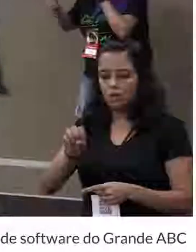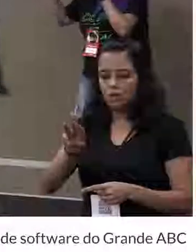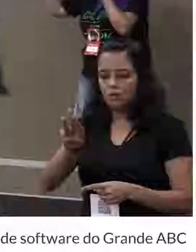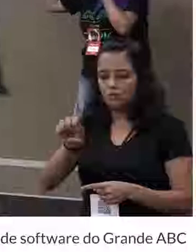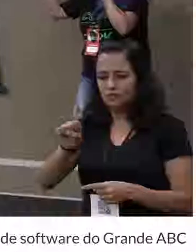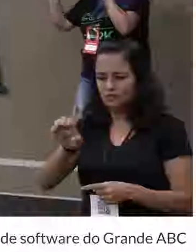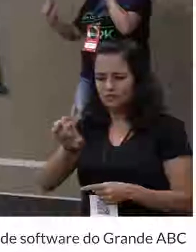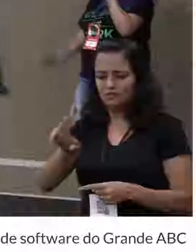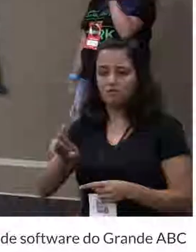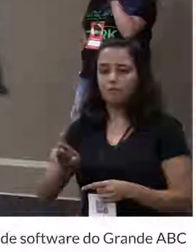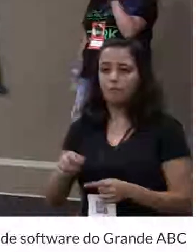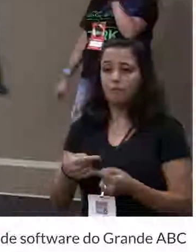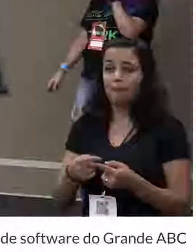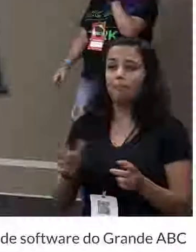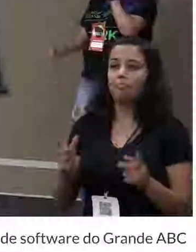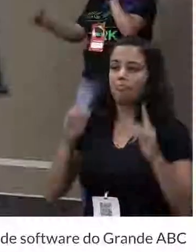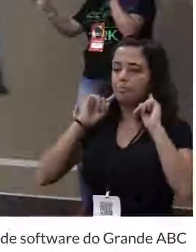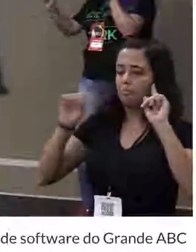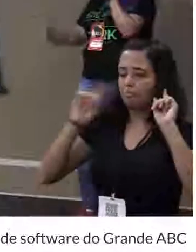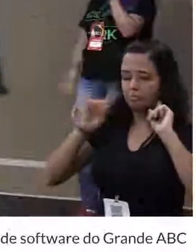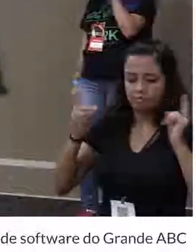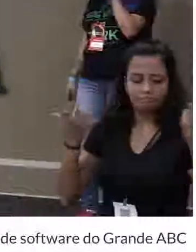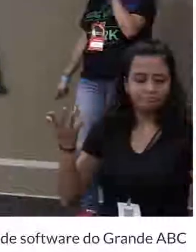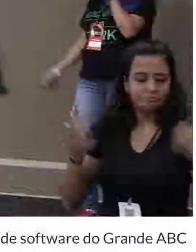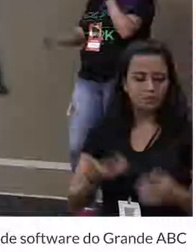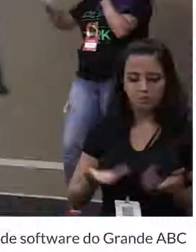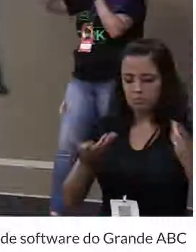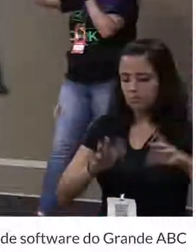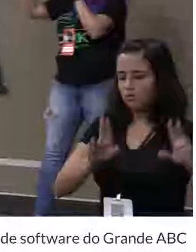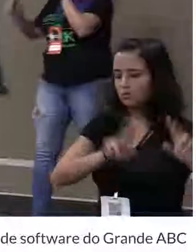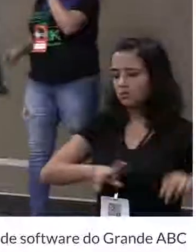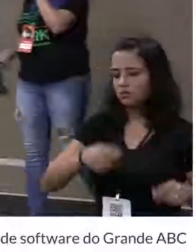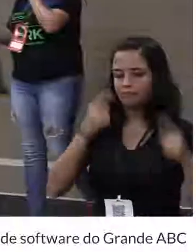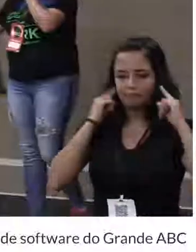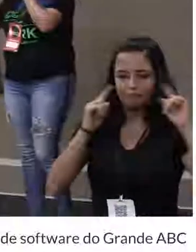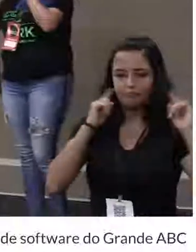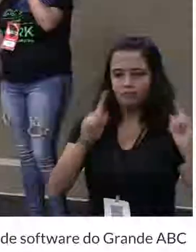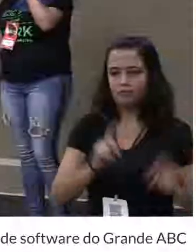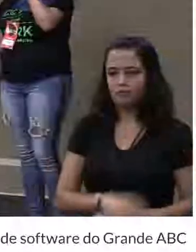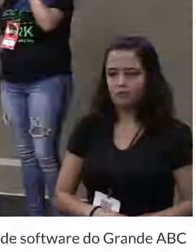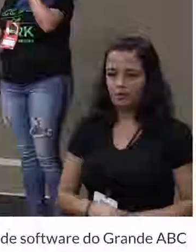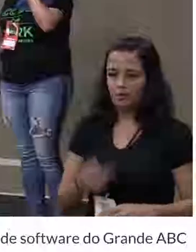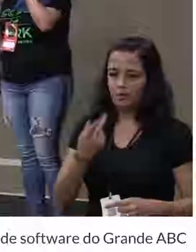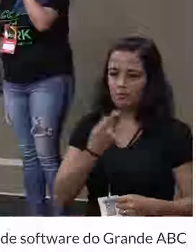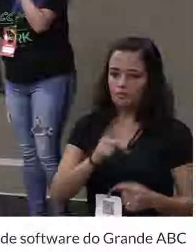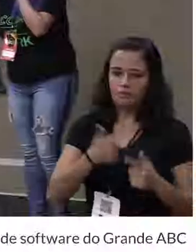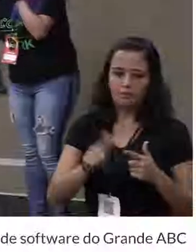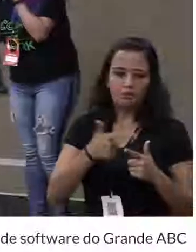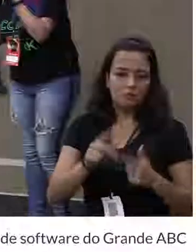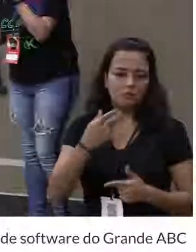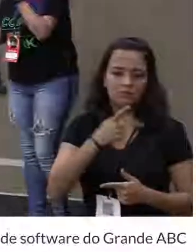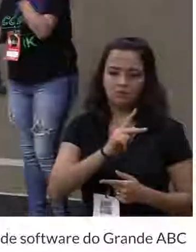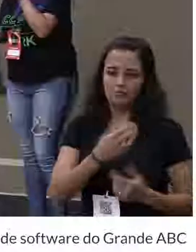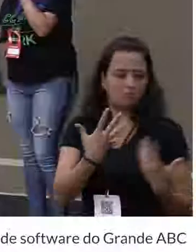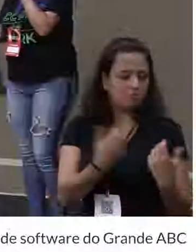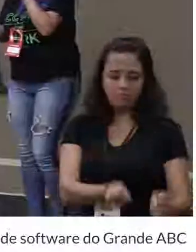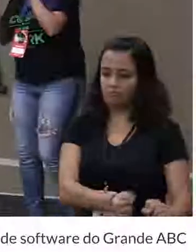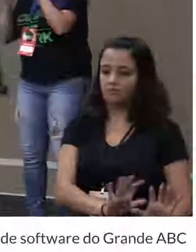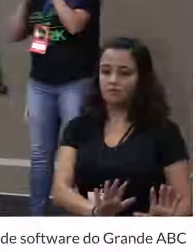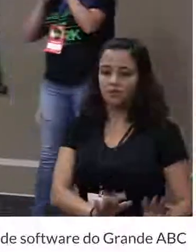eles podem falar e daí? Estou nem aí para você. Dane-se você e tecnologia. Eu não preciso aceitar.